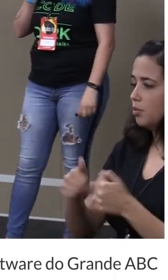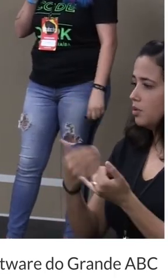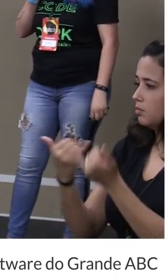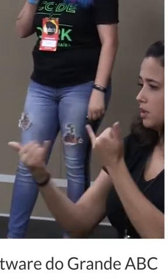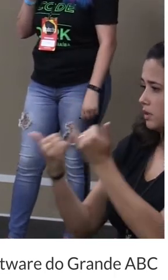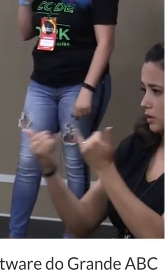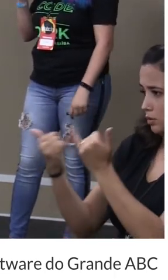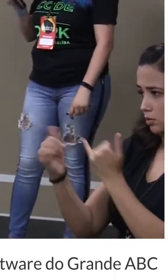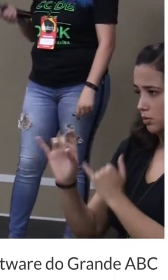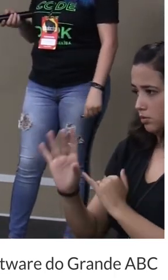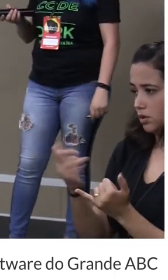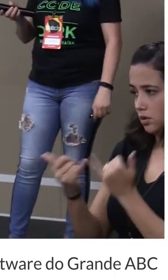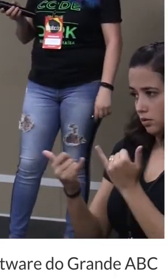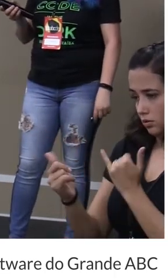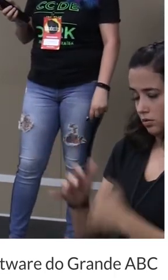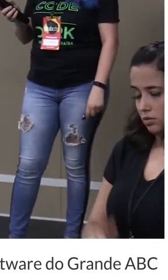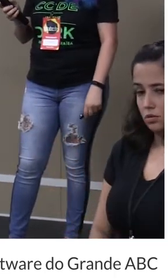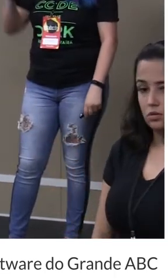semelhantes